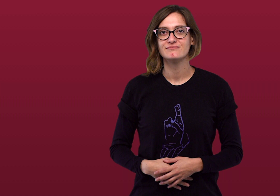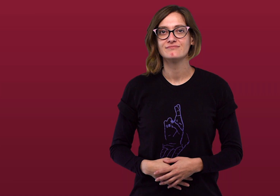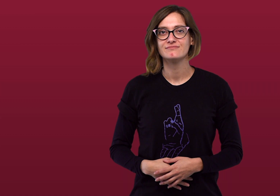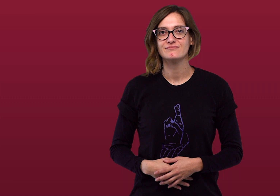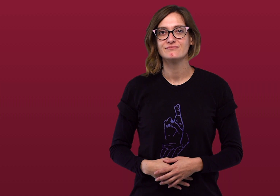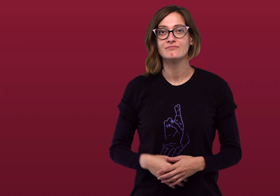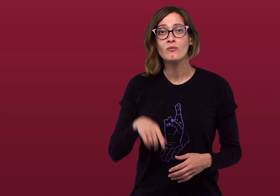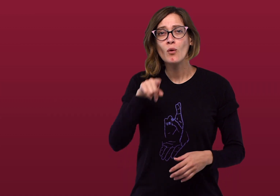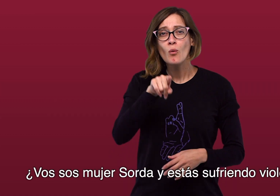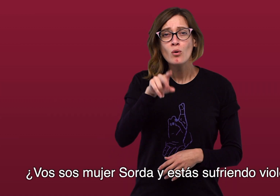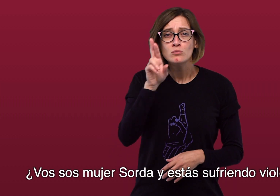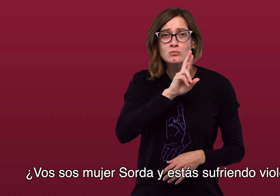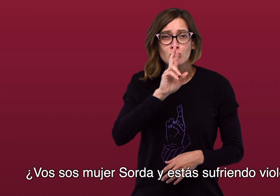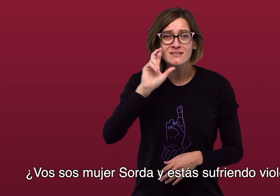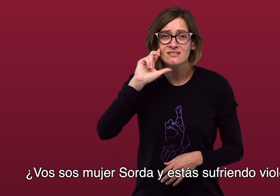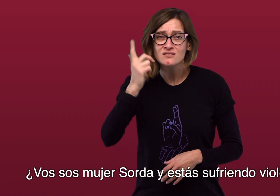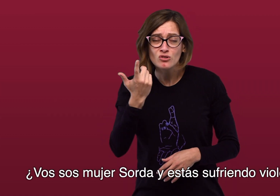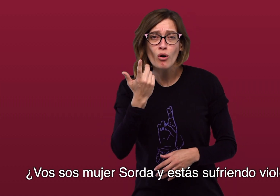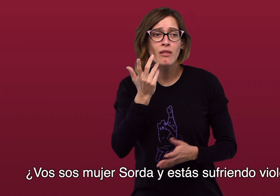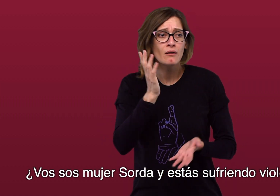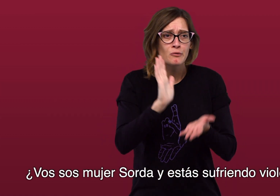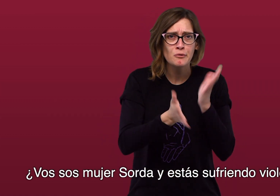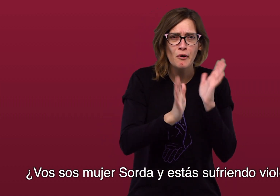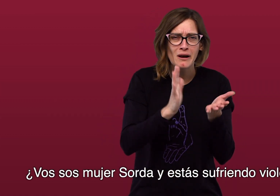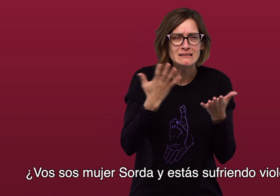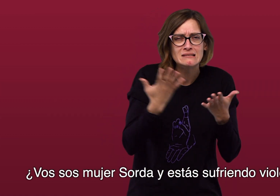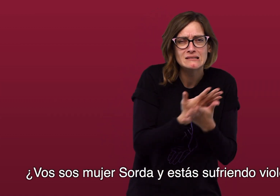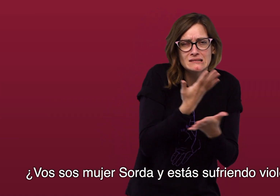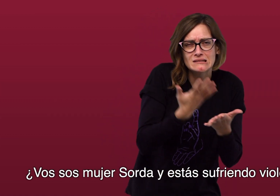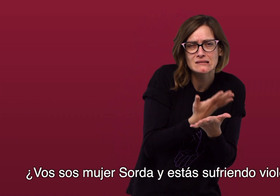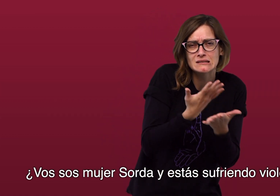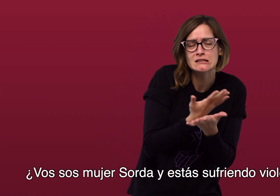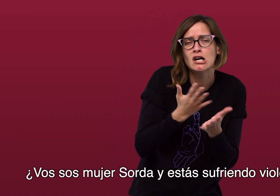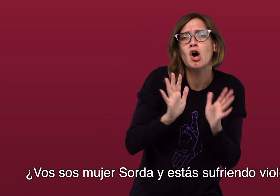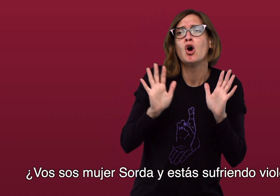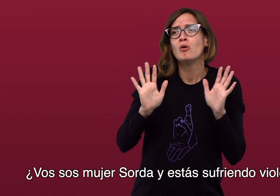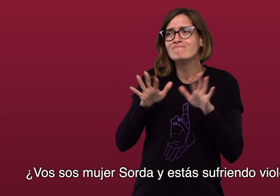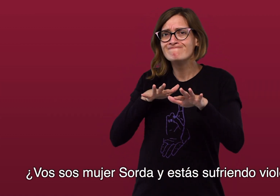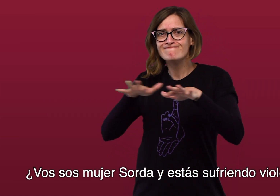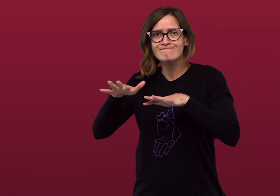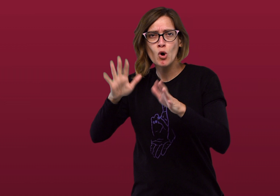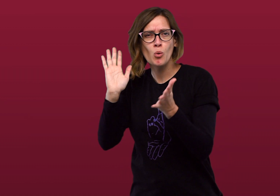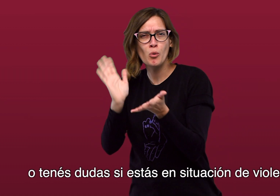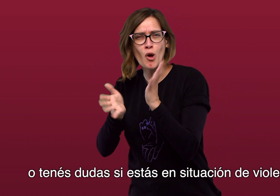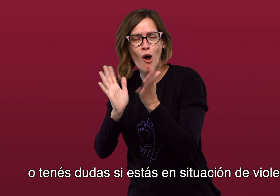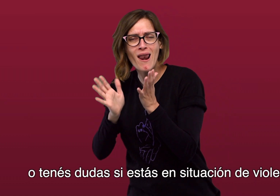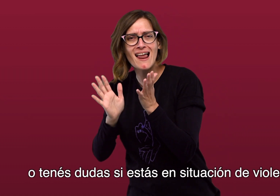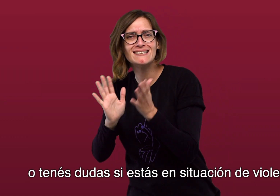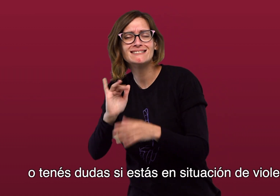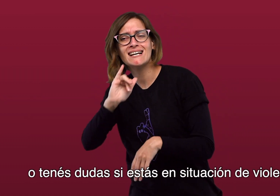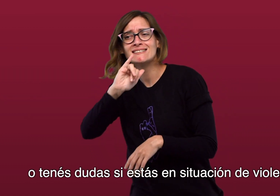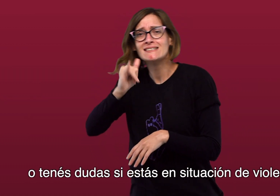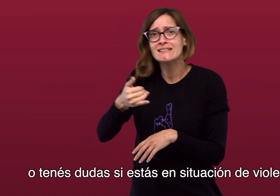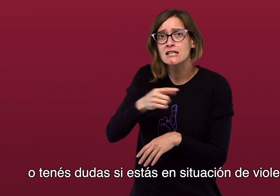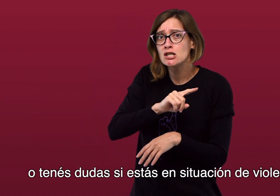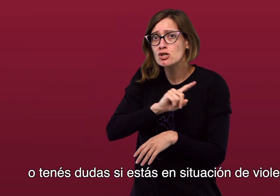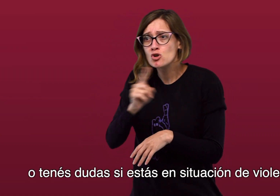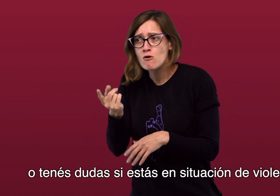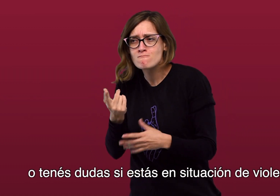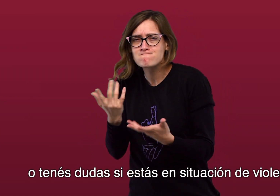¿Vos sos mujer sorda y estás sufriendo violencia? ¿O tenés dudas si estás en situación de violencia?